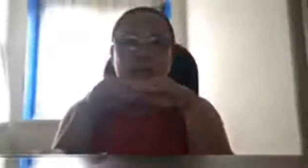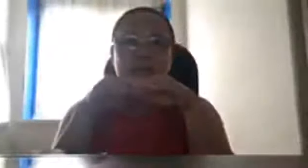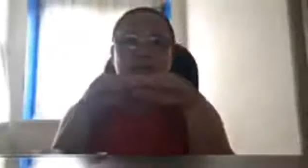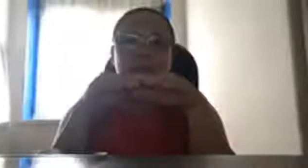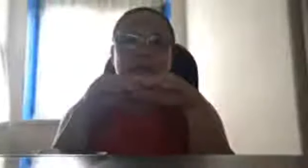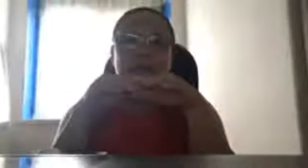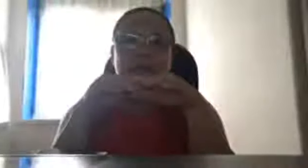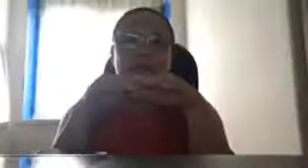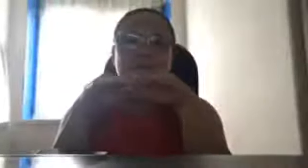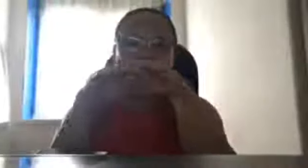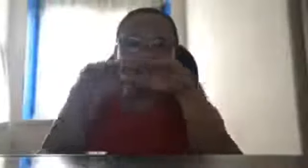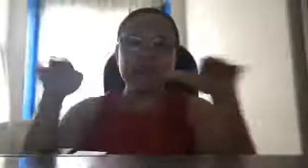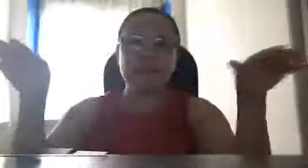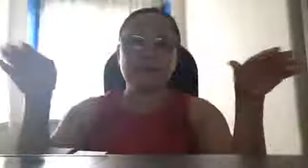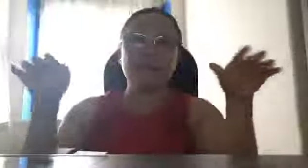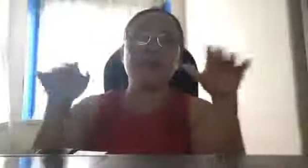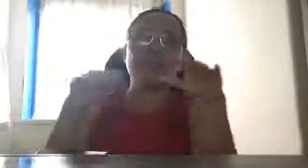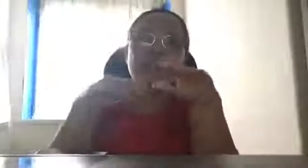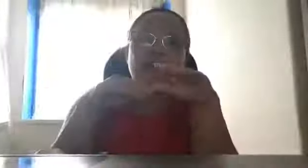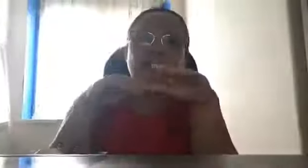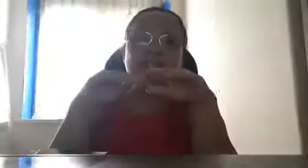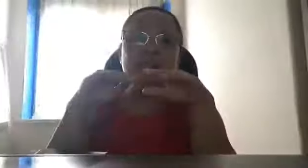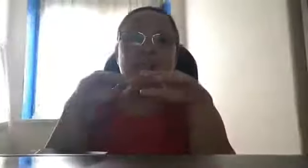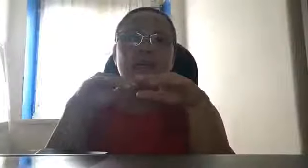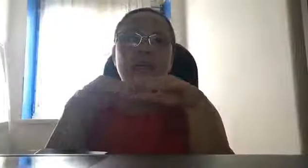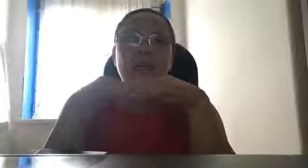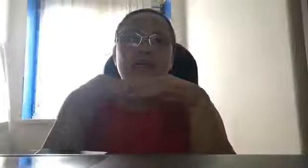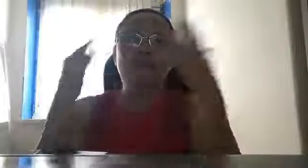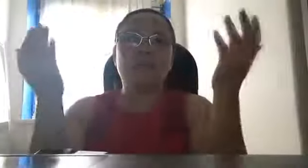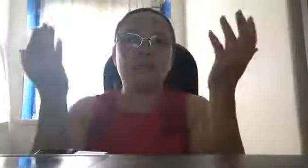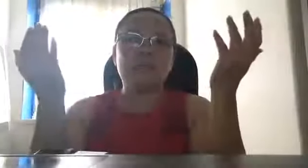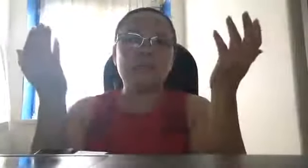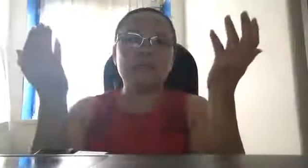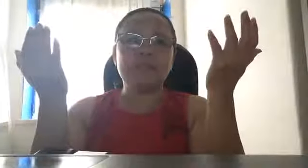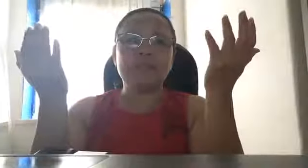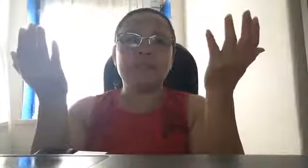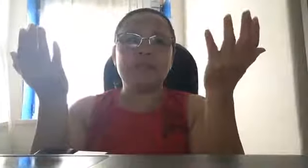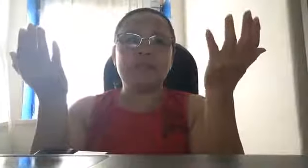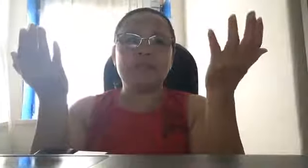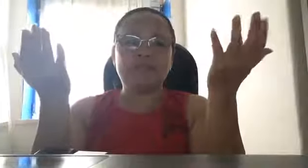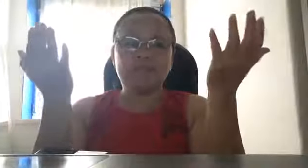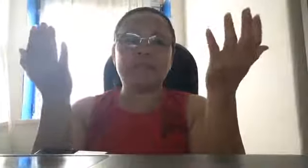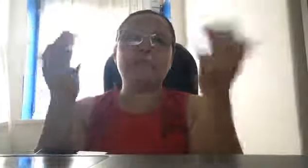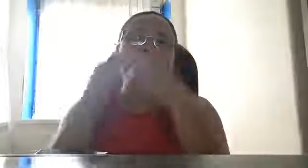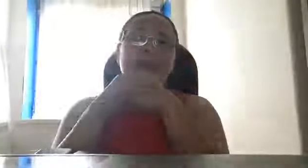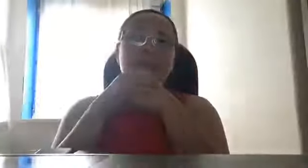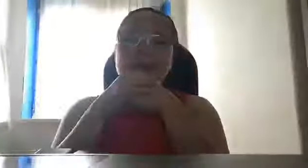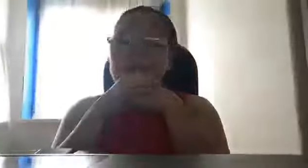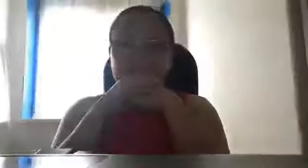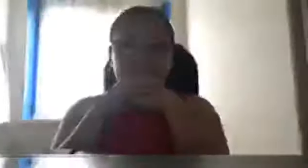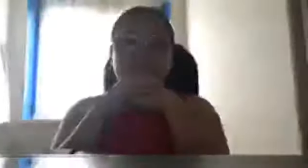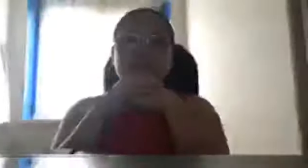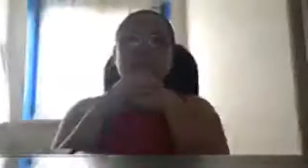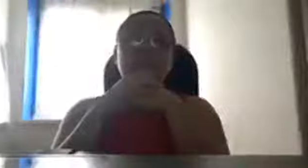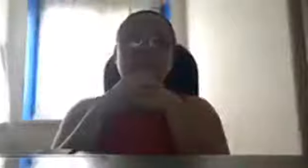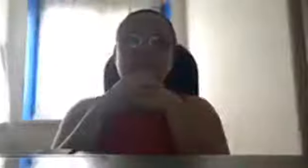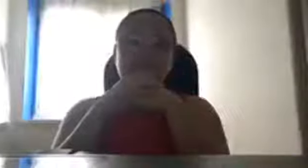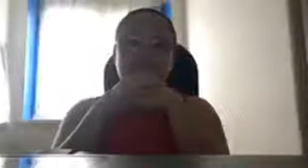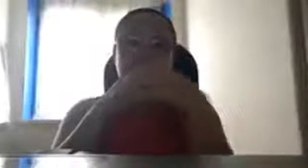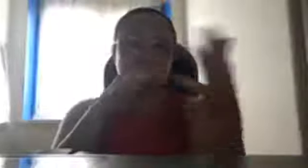magkakaroon ng, magandang boreal, o kung, litse, matapang ka talaga, sobrang tapang mo, mag